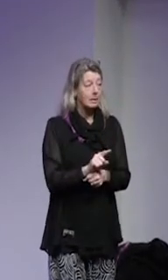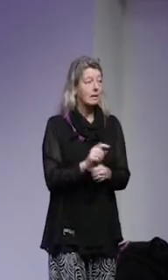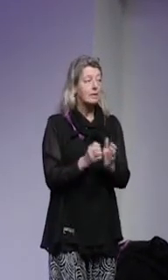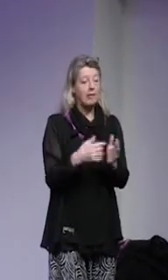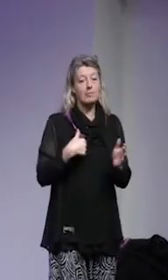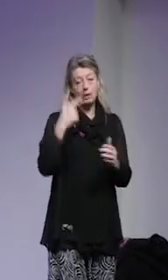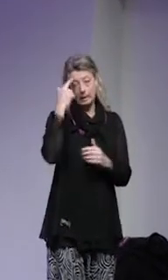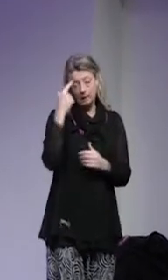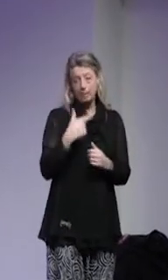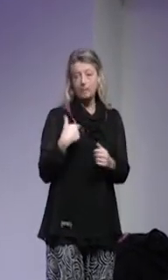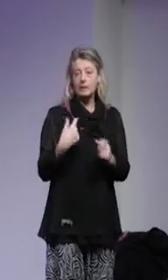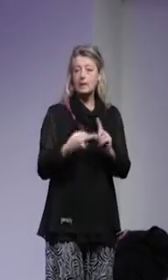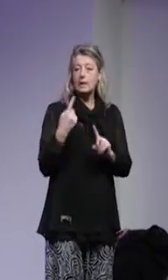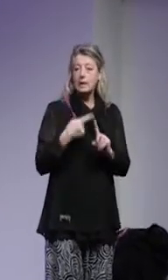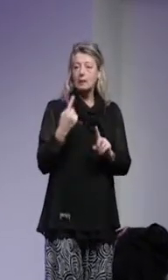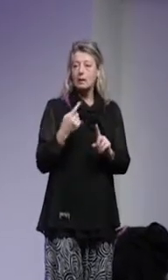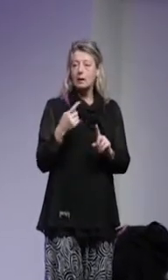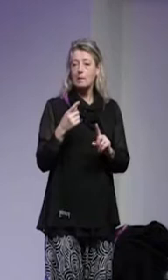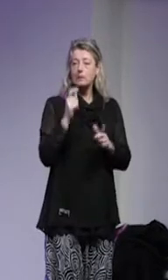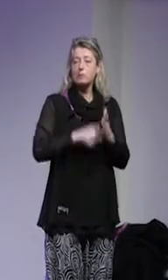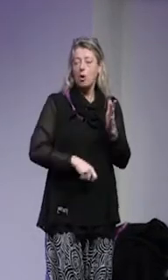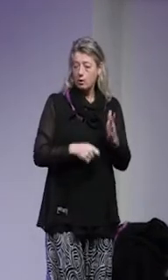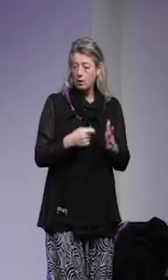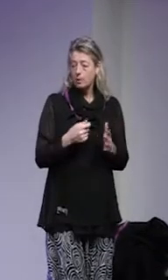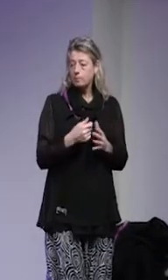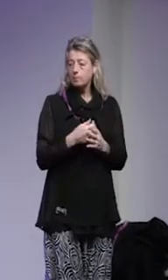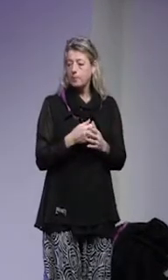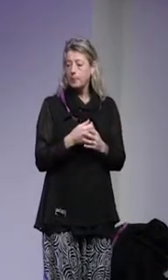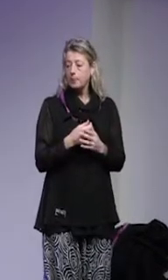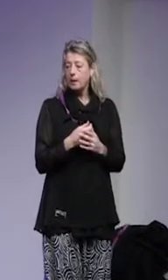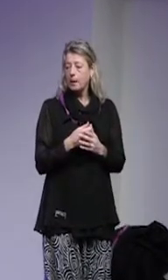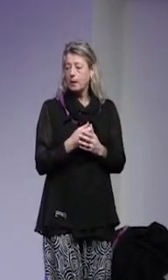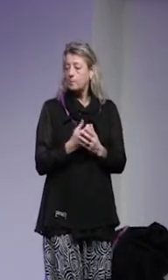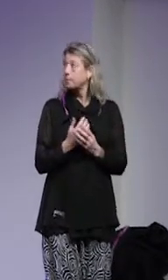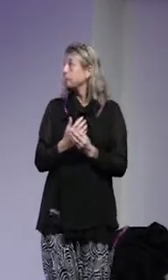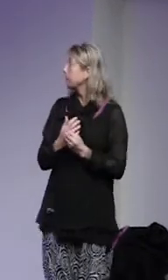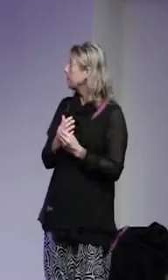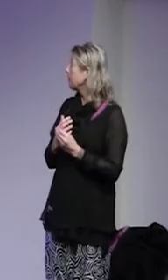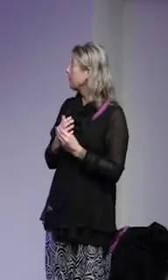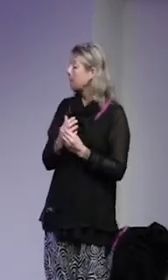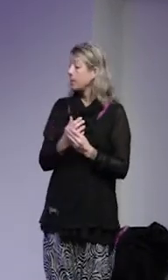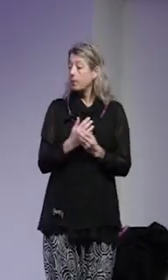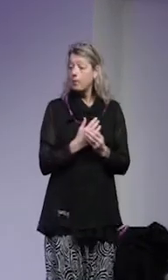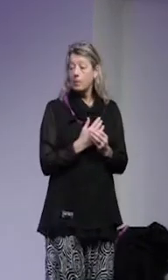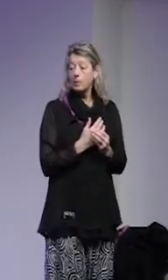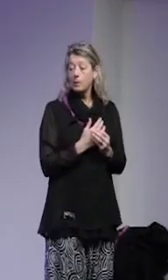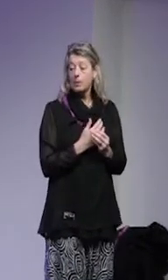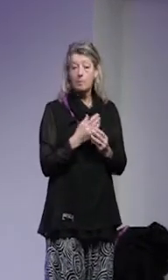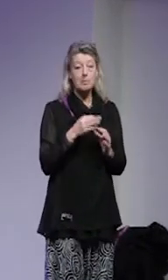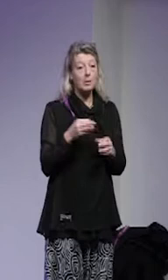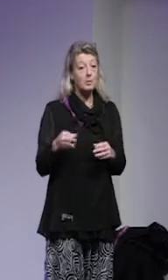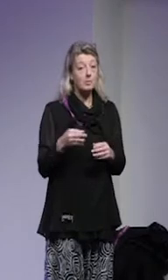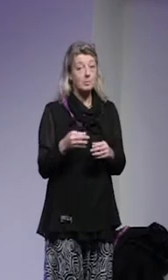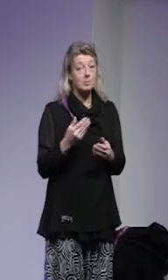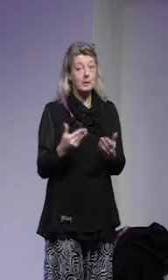tänkte att vi inleder med att ta avstamp i min PowerPoint